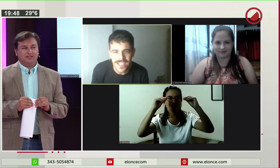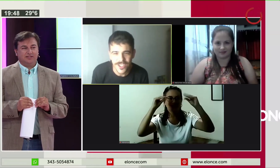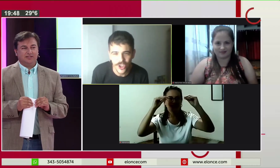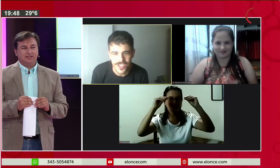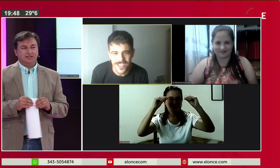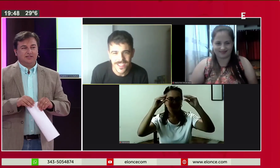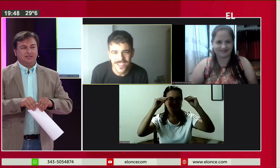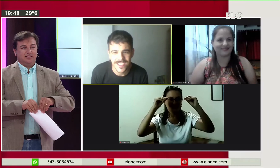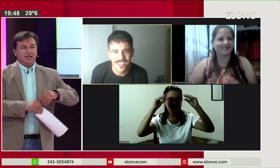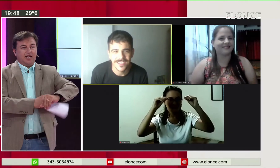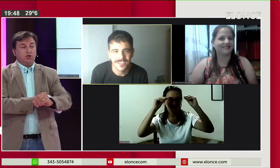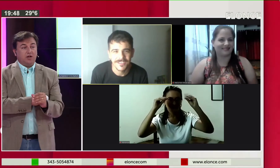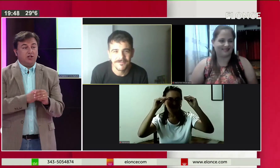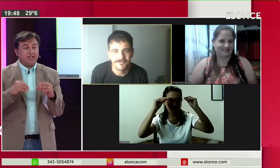Buenas noches. ¿Eso es buenas noches así?